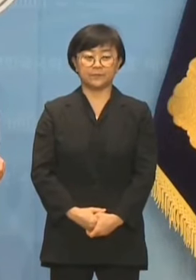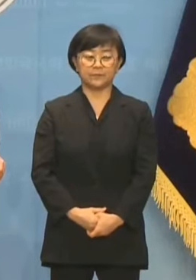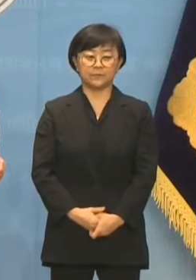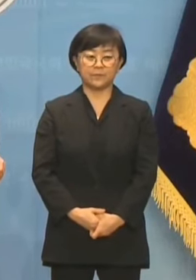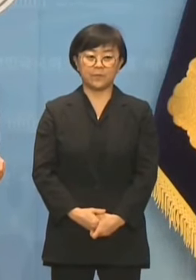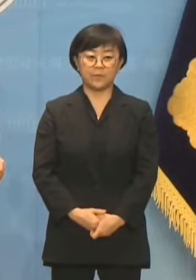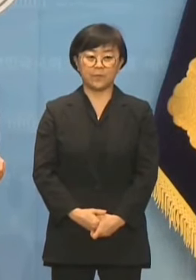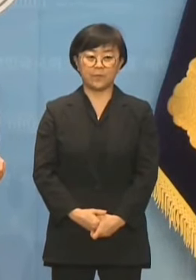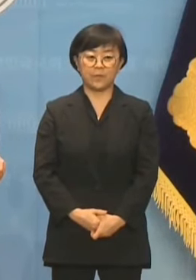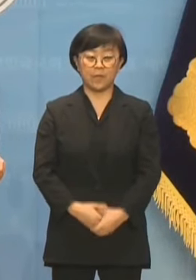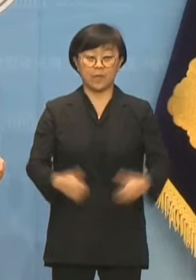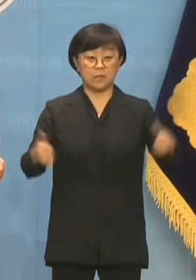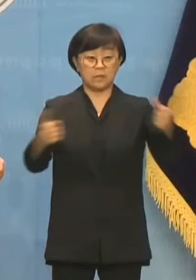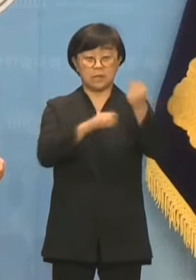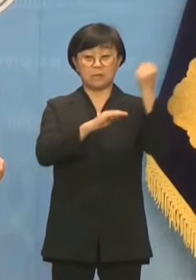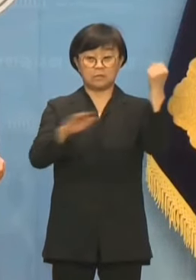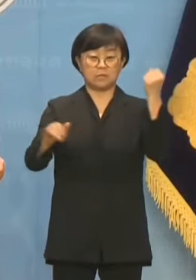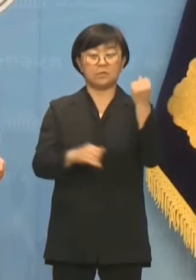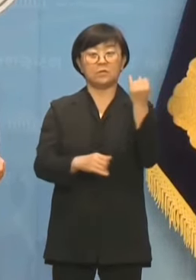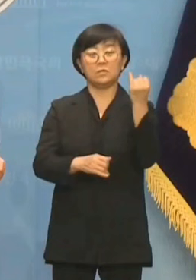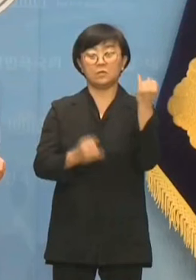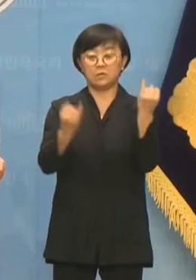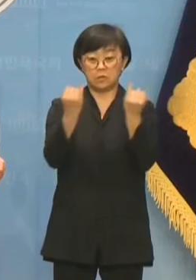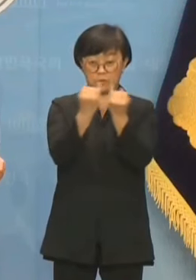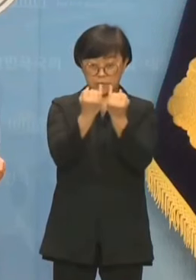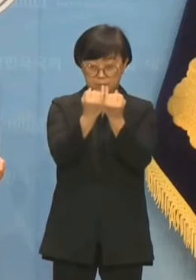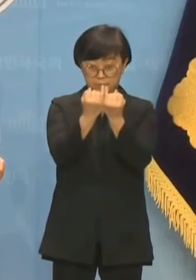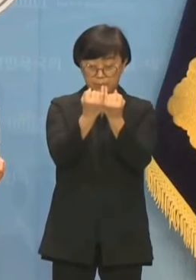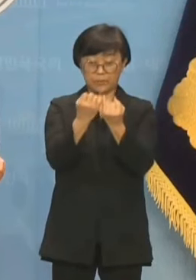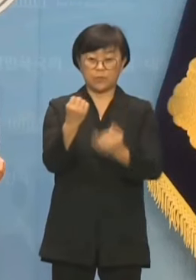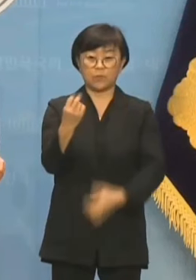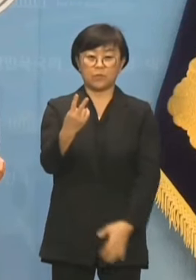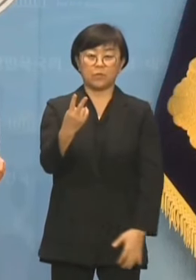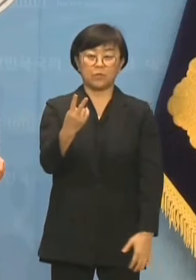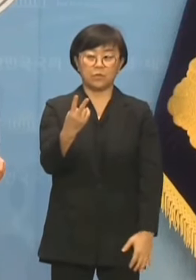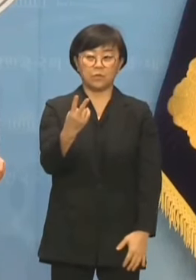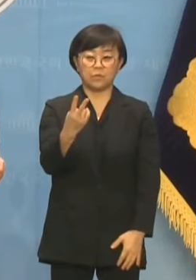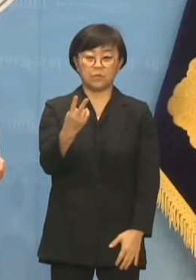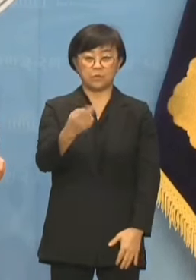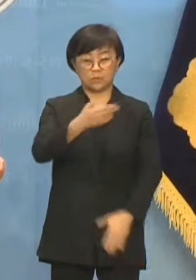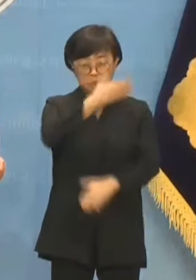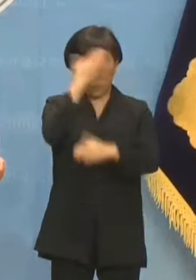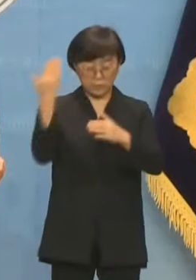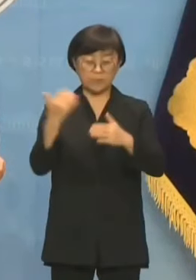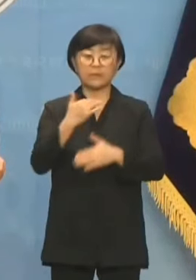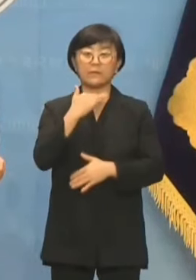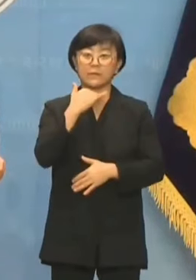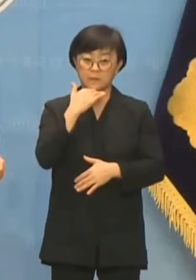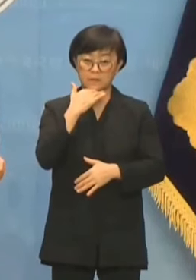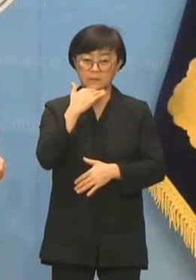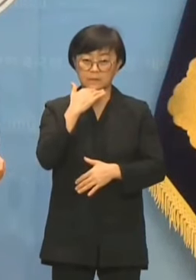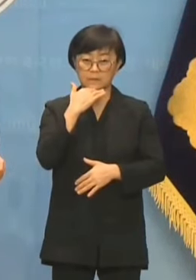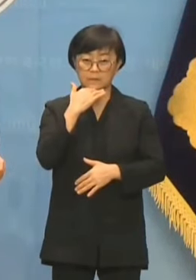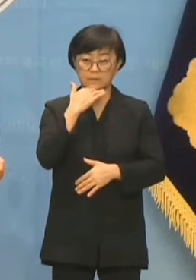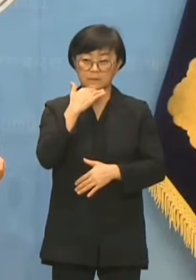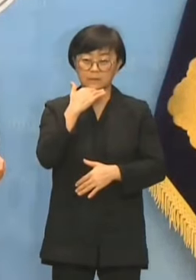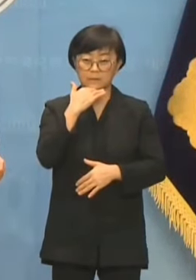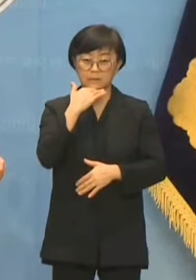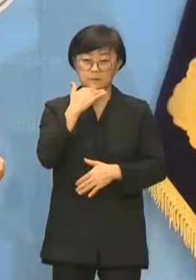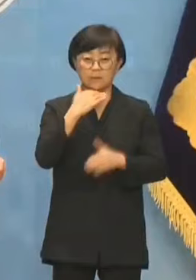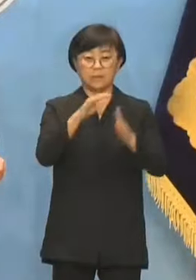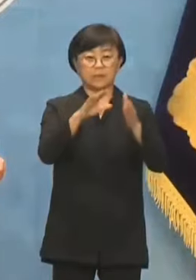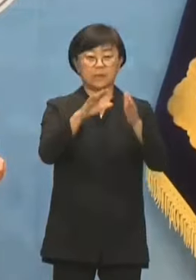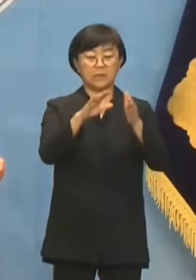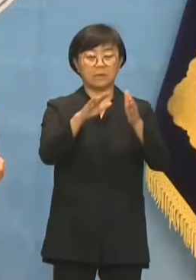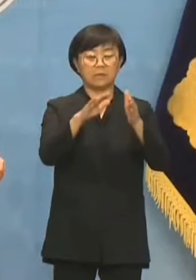인성 기준은 여성 또 젊은 연령 우리가